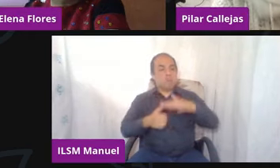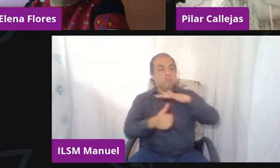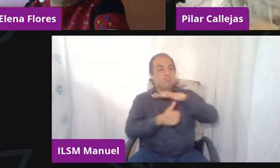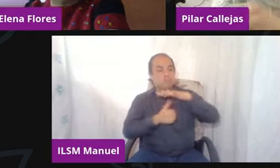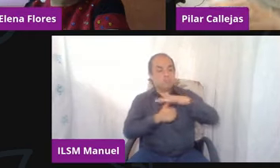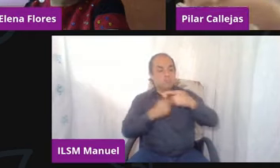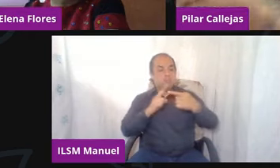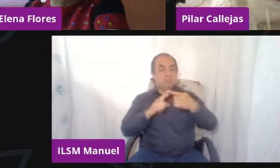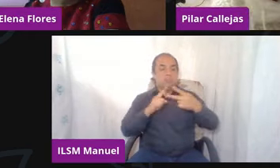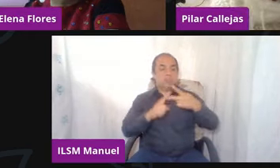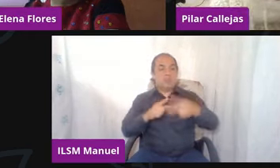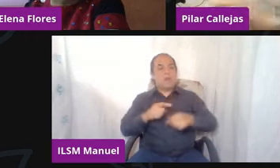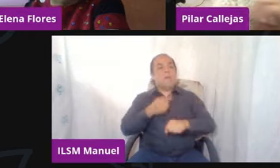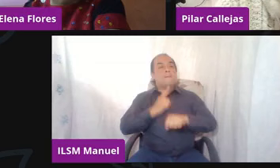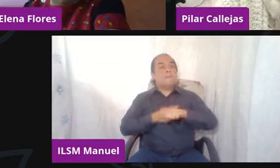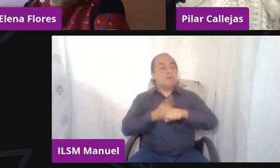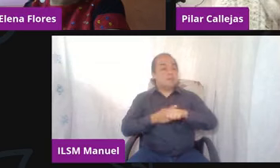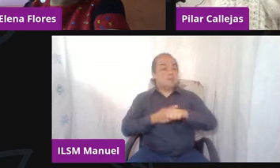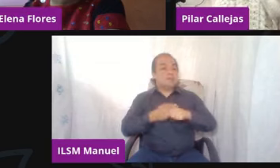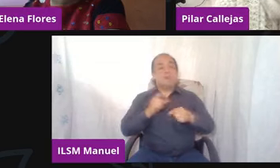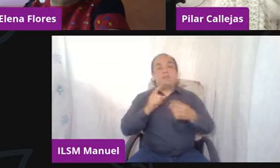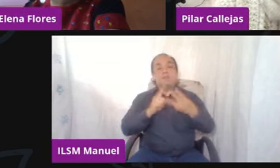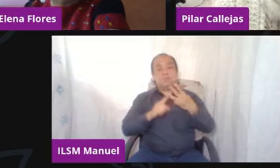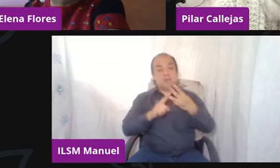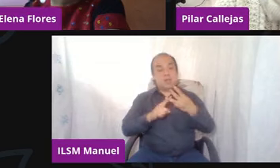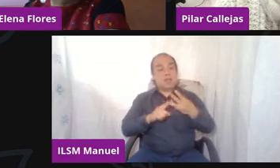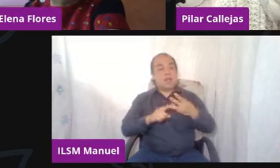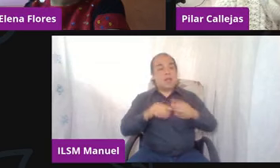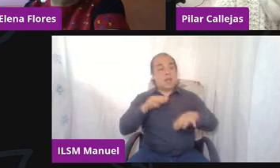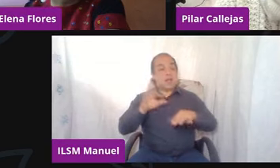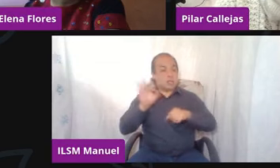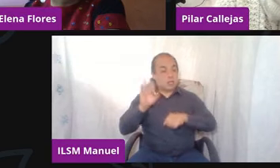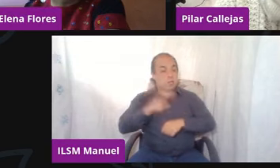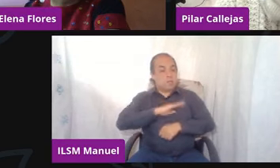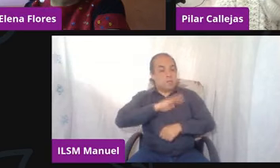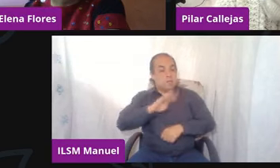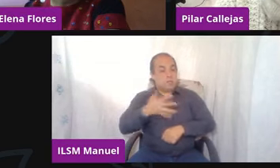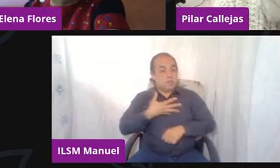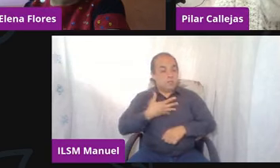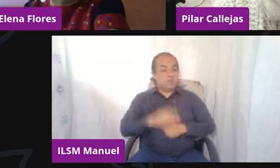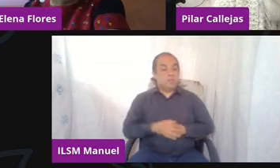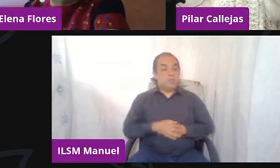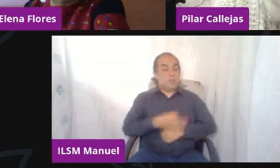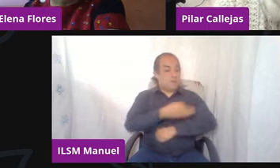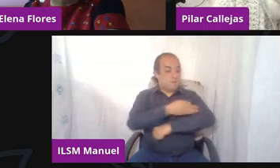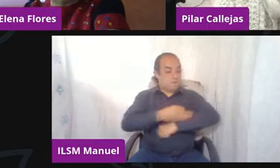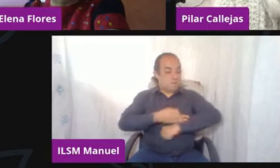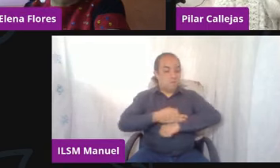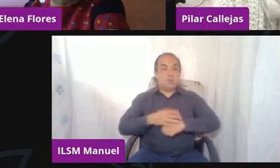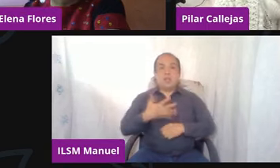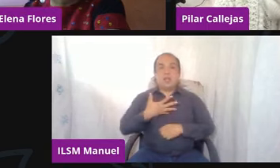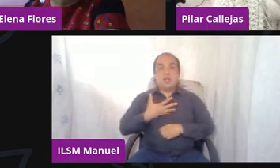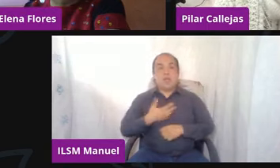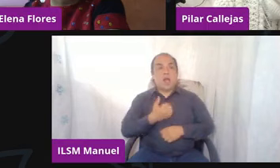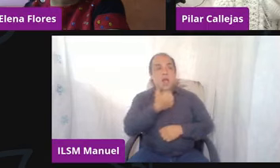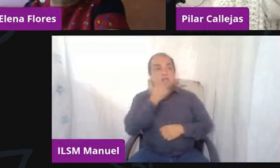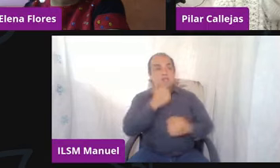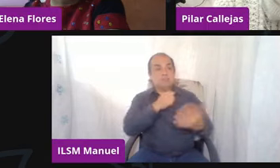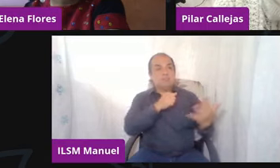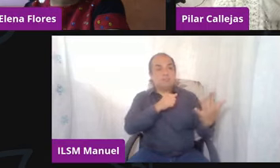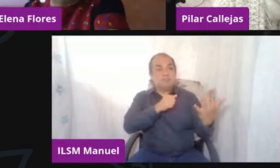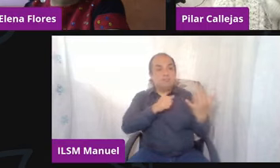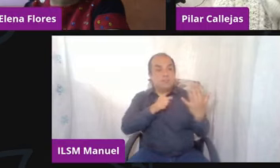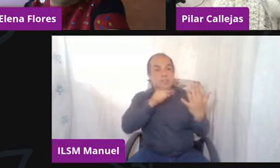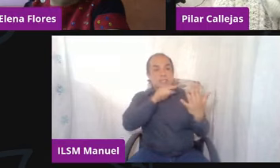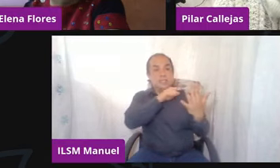aparte de todo hubo pérdidas. Me voy a enfrentar a alumnos que quizá ya vienen con una situación de salud